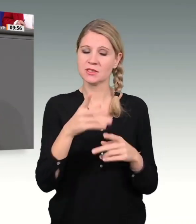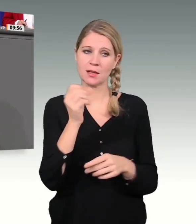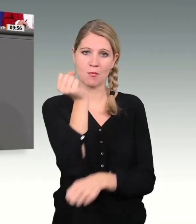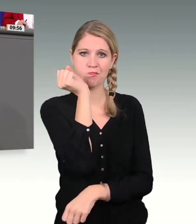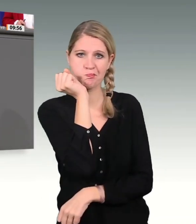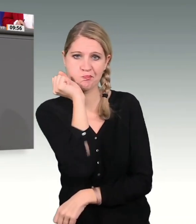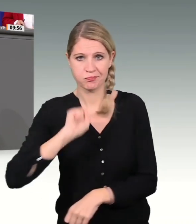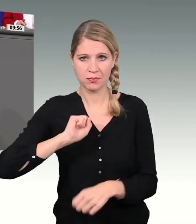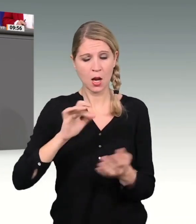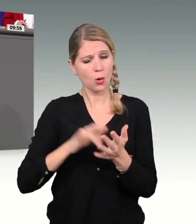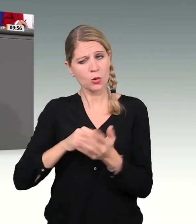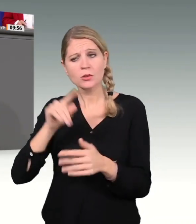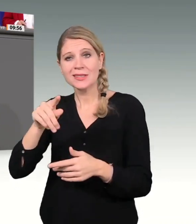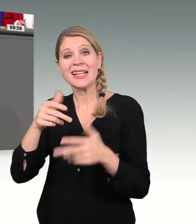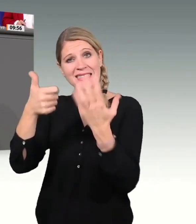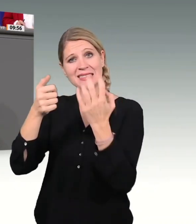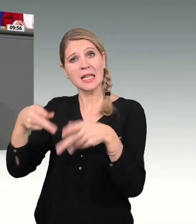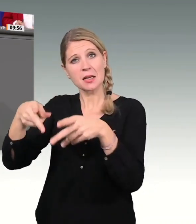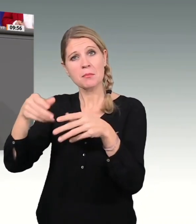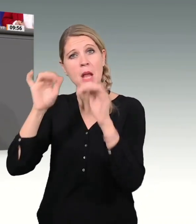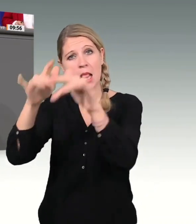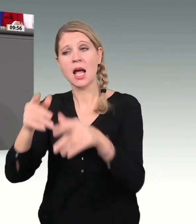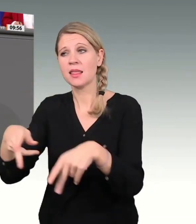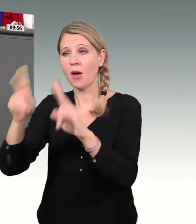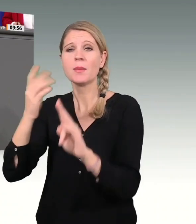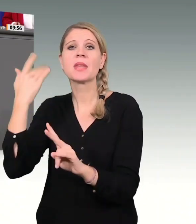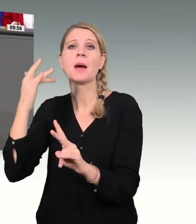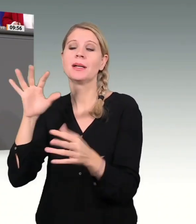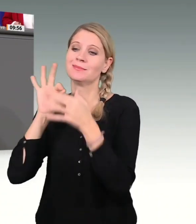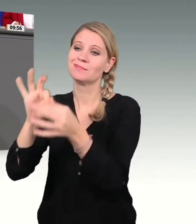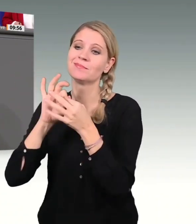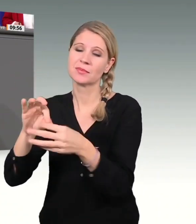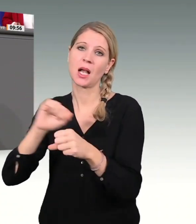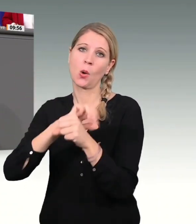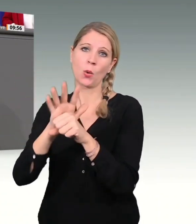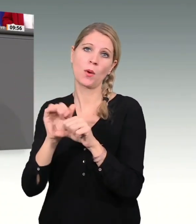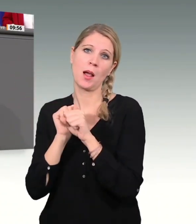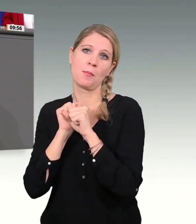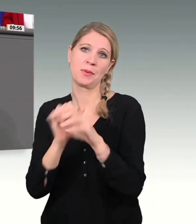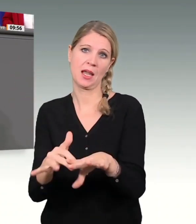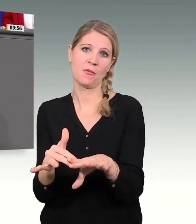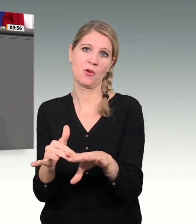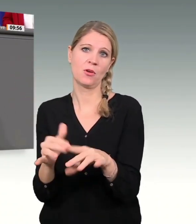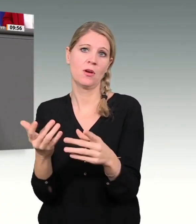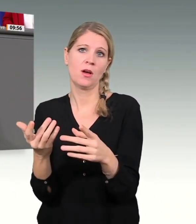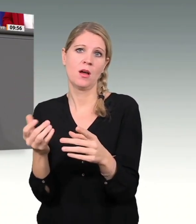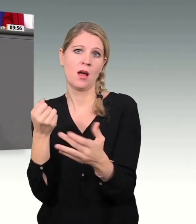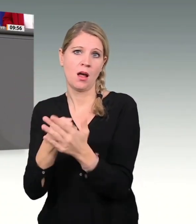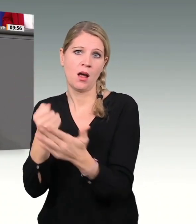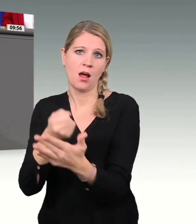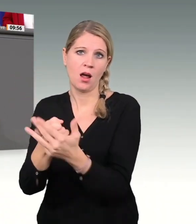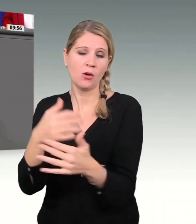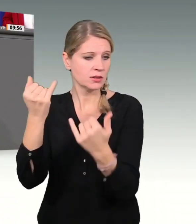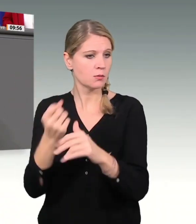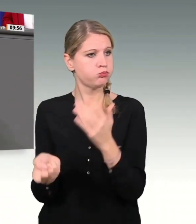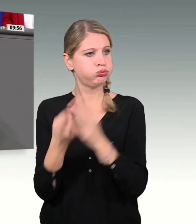Und diese Begründung, diese Begründung lassen Sie jetzt fallen und versuchen, den Klimawandel